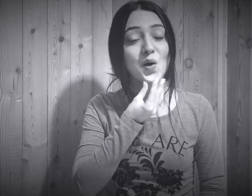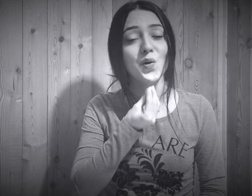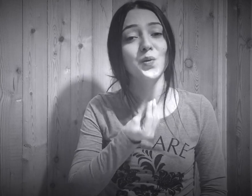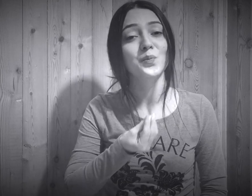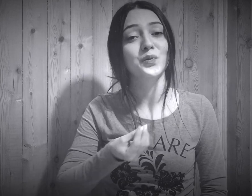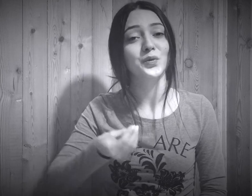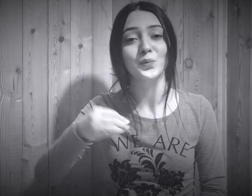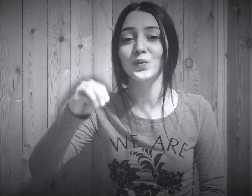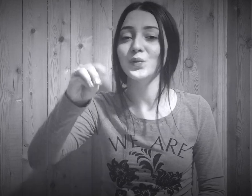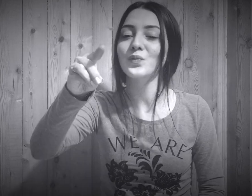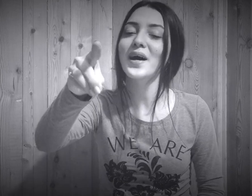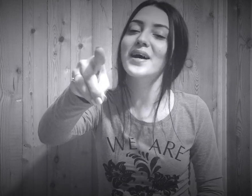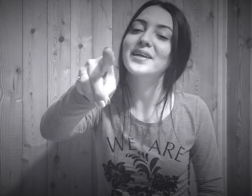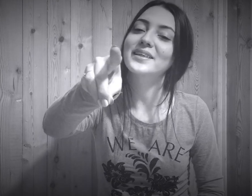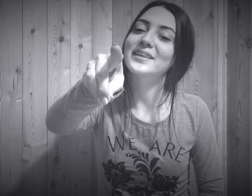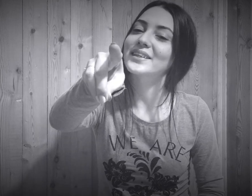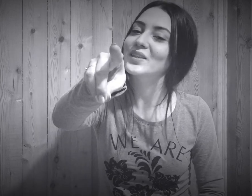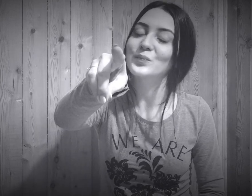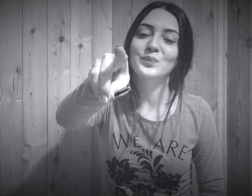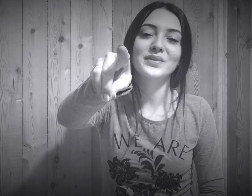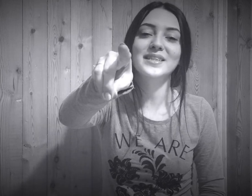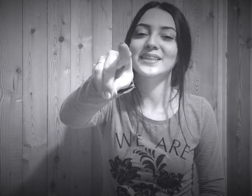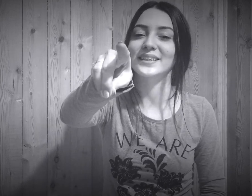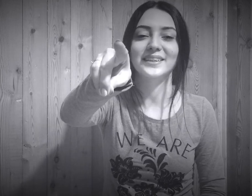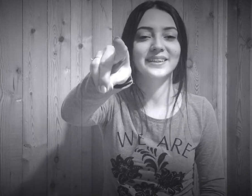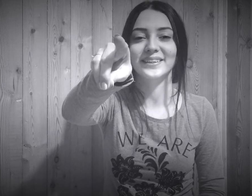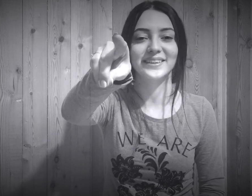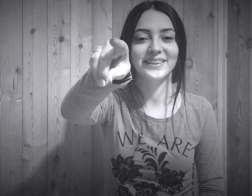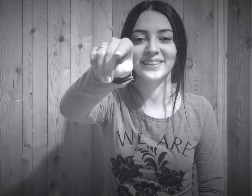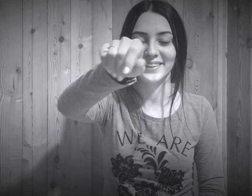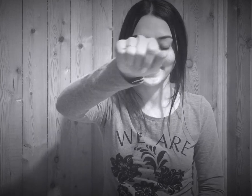Ömrümü verdiğimsin Müzik